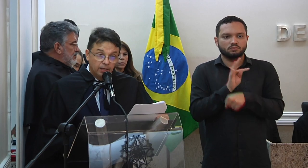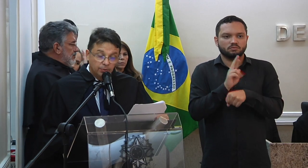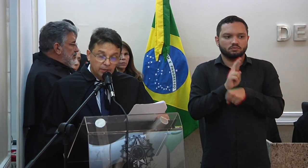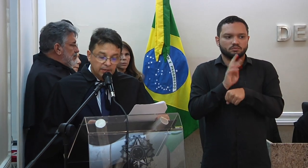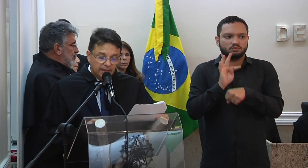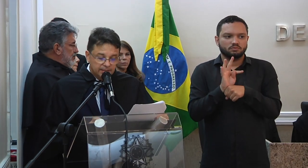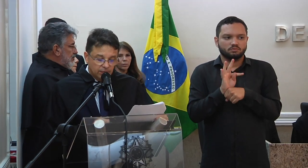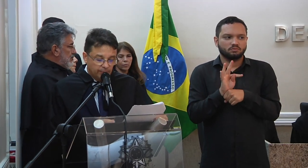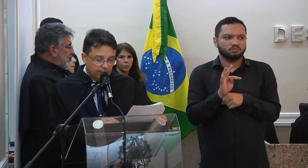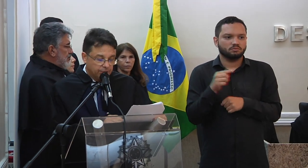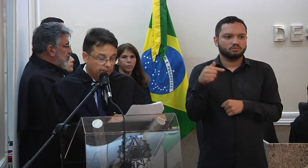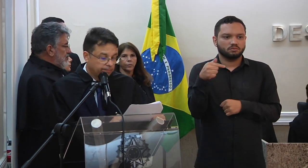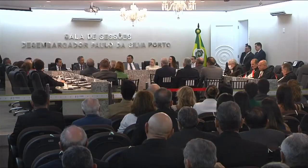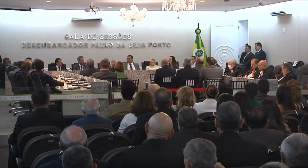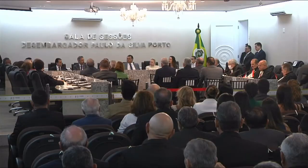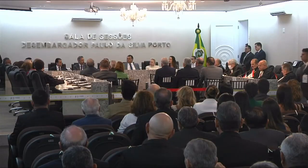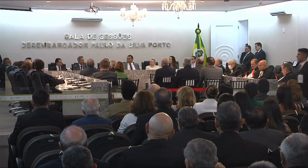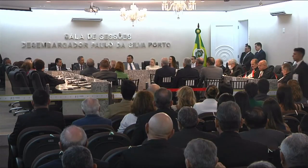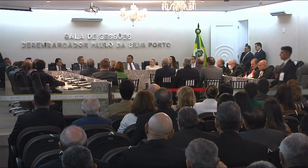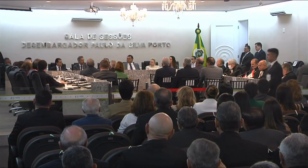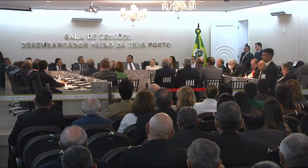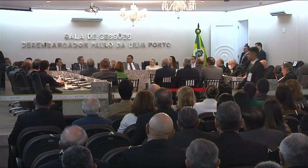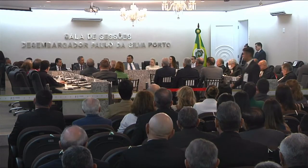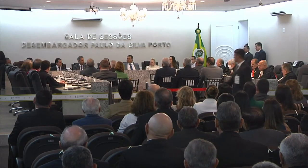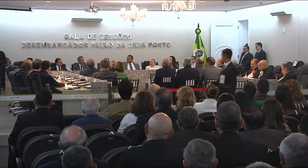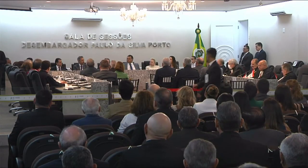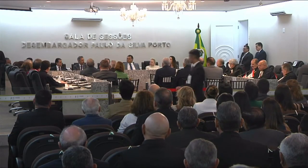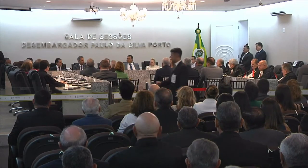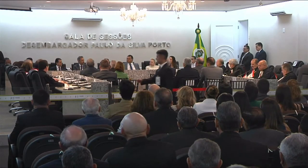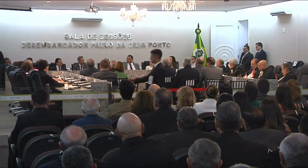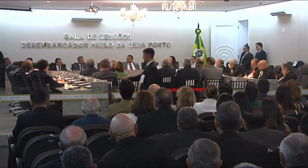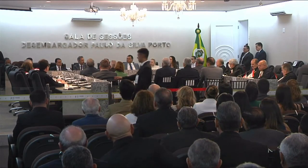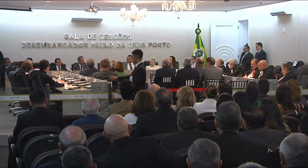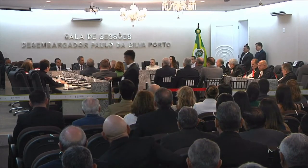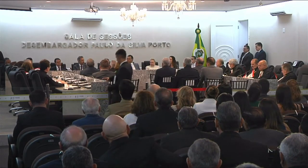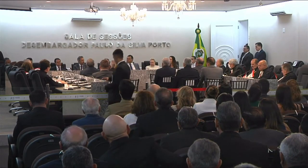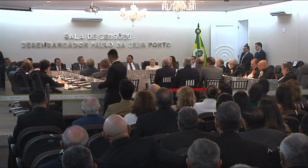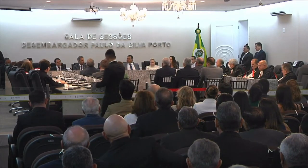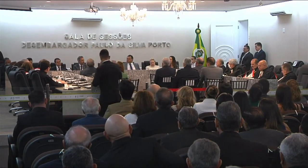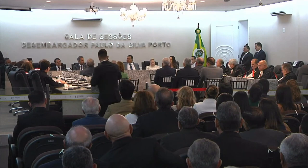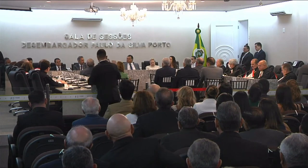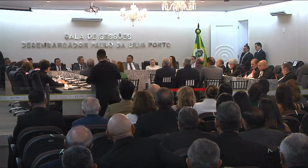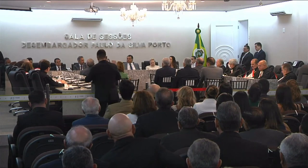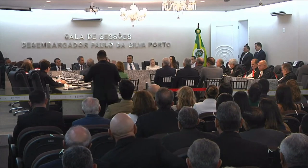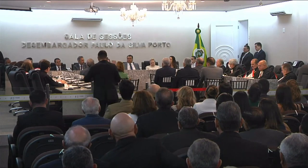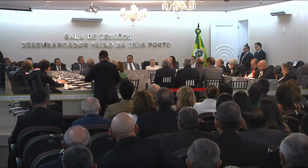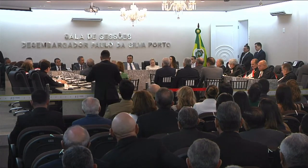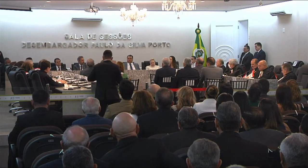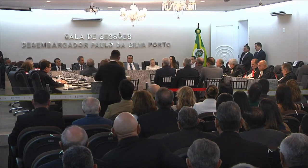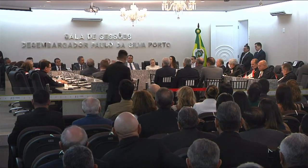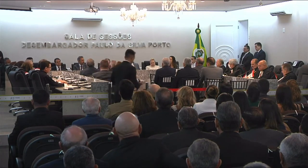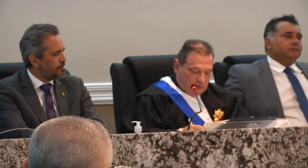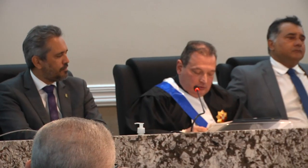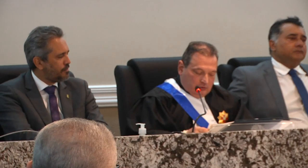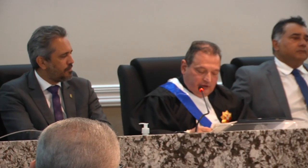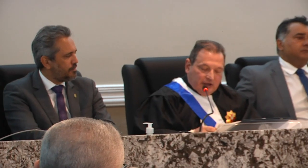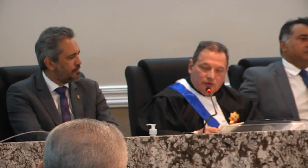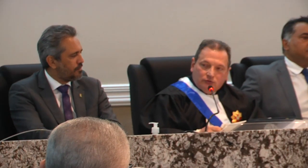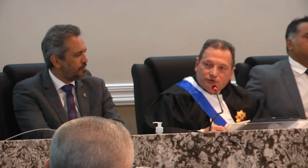do Trabalho da sétima região excelentíssimo senhor doutor Elmano de Freitas da Costa